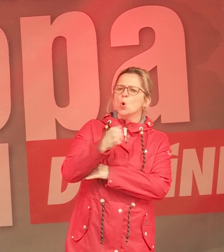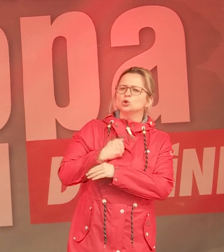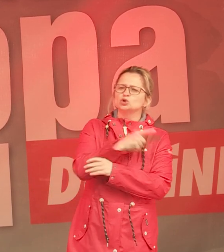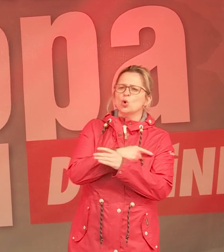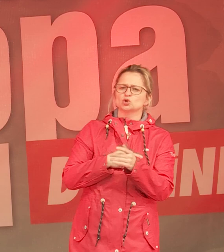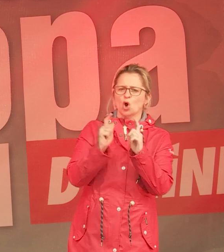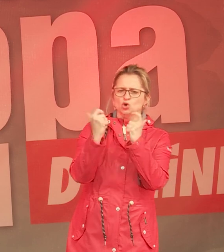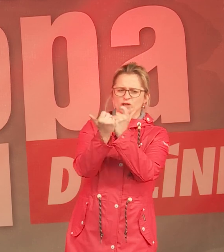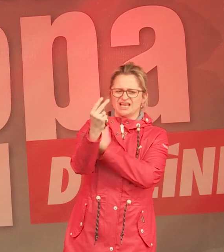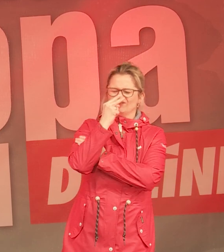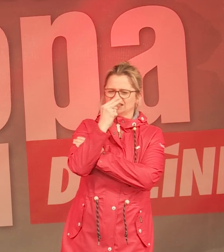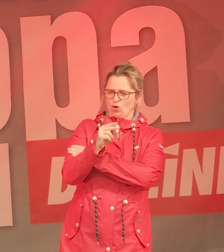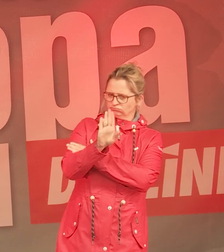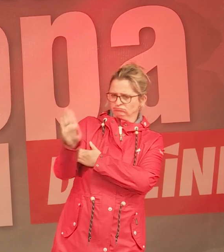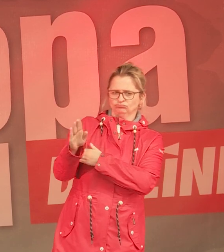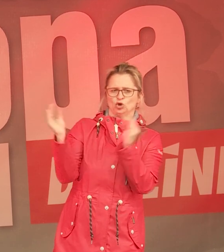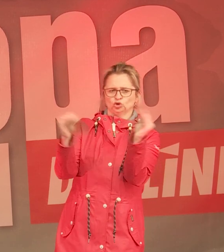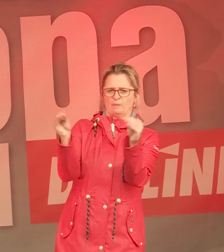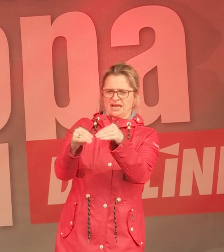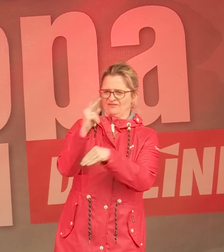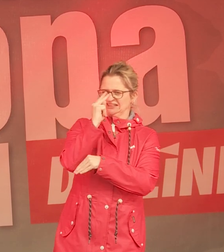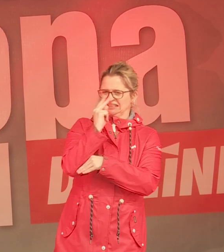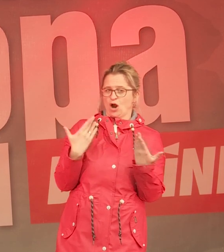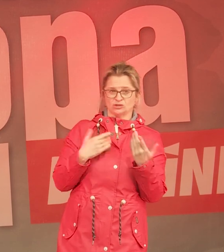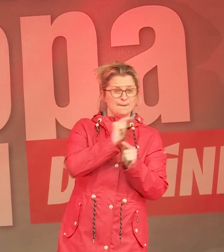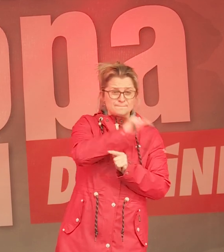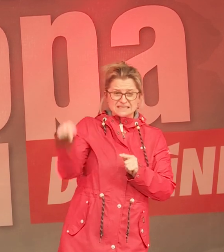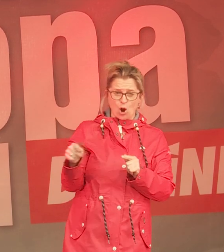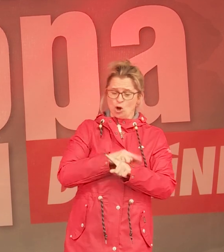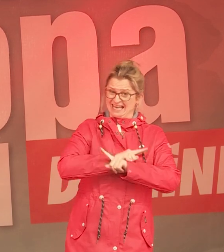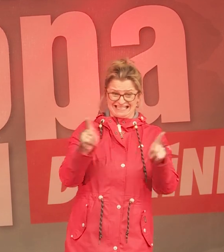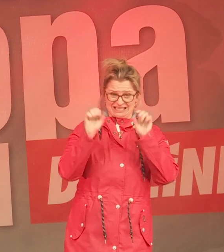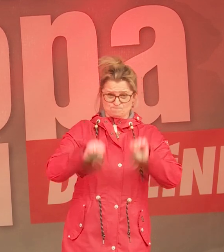deren Spendentätigkeit ist. Auch dass es bis heute nicht möglich ist,